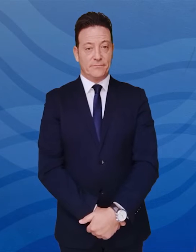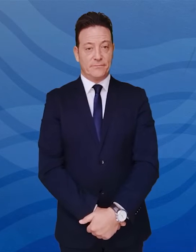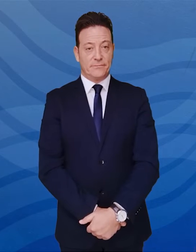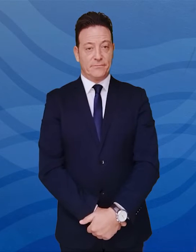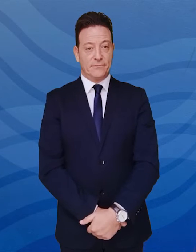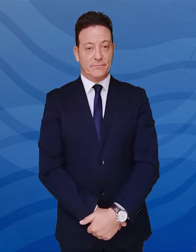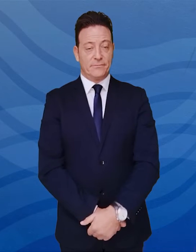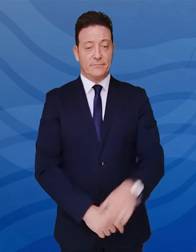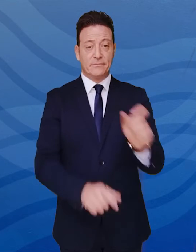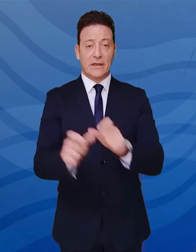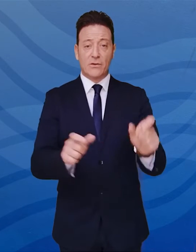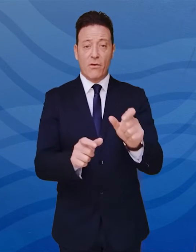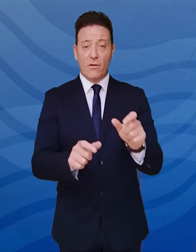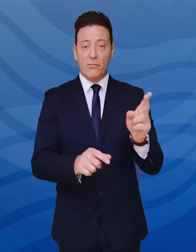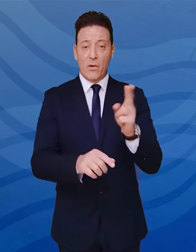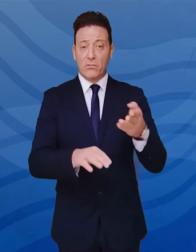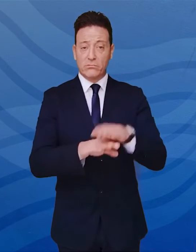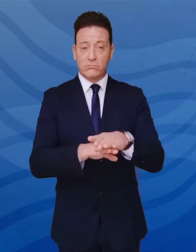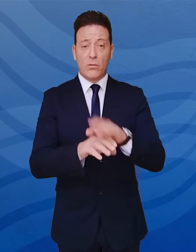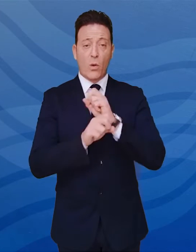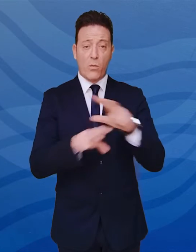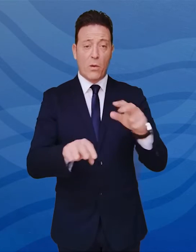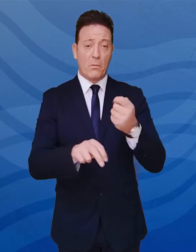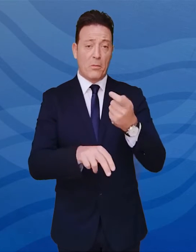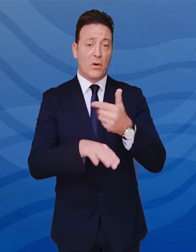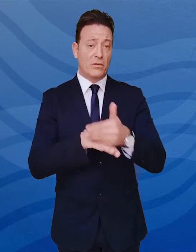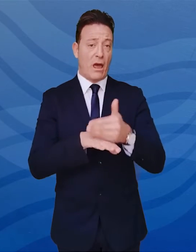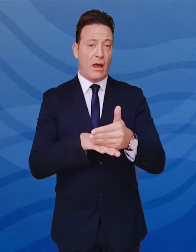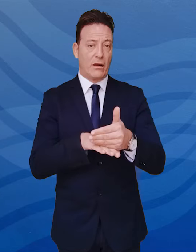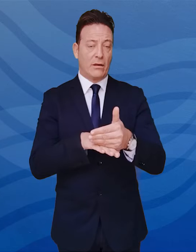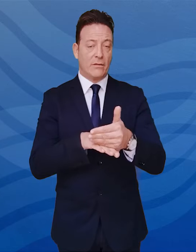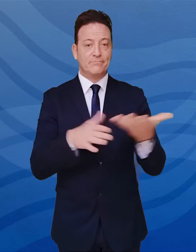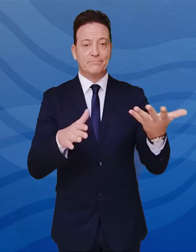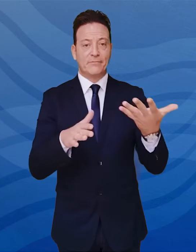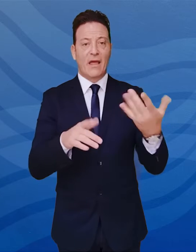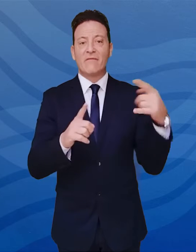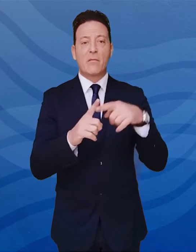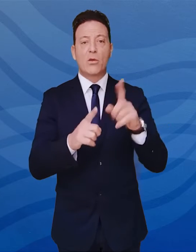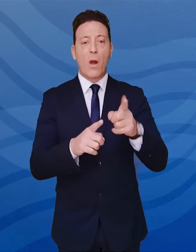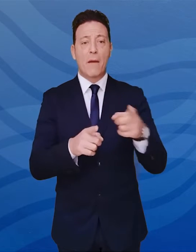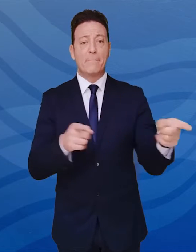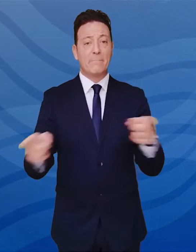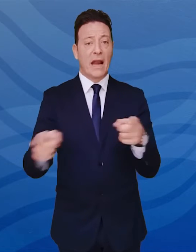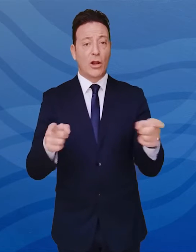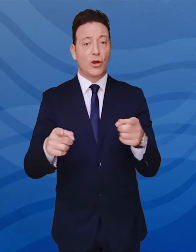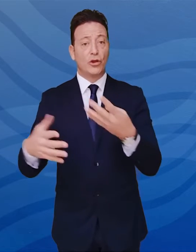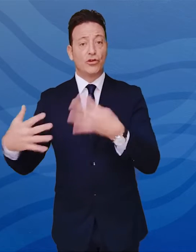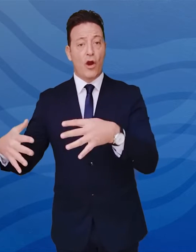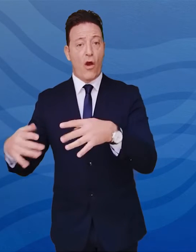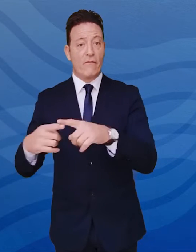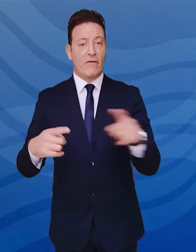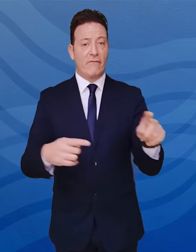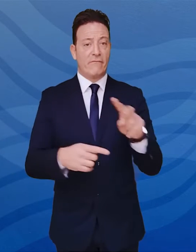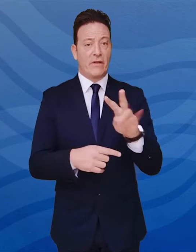I decessi sono stati comunicati tardivamente e sono riferiti al periodo 19-24